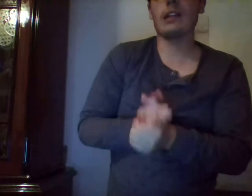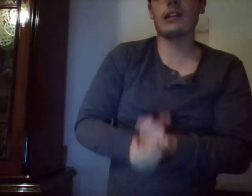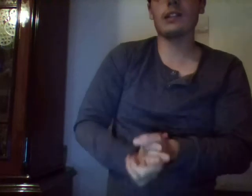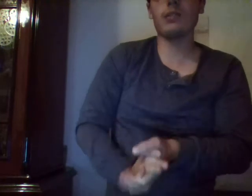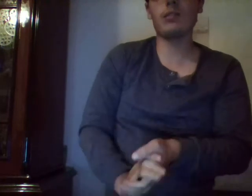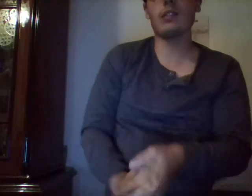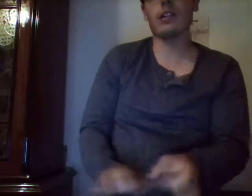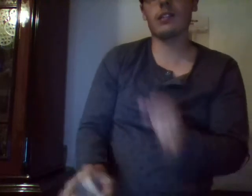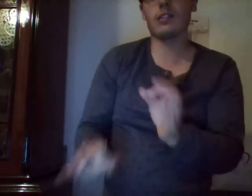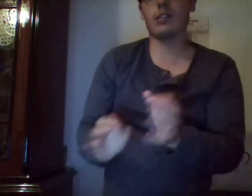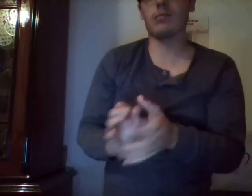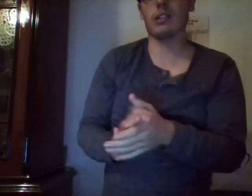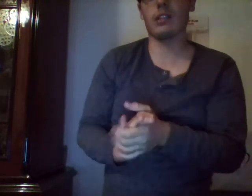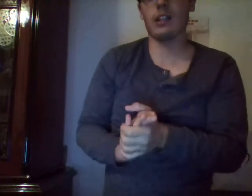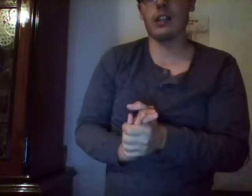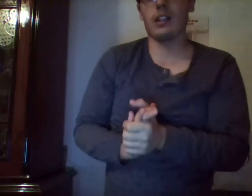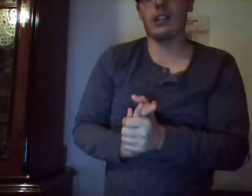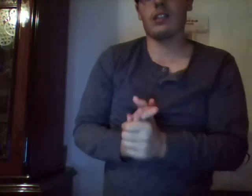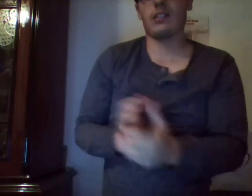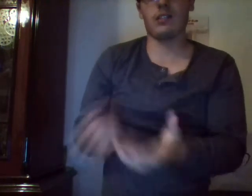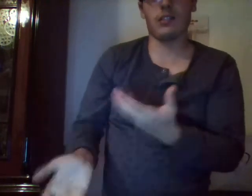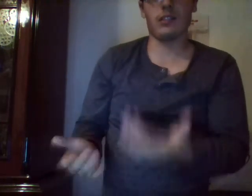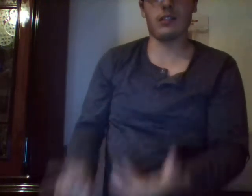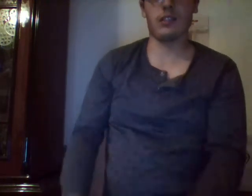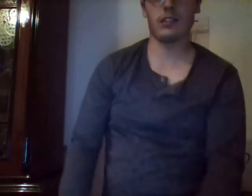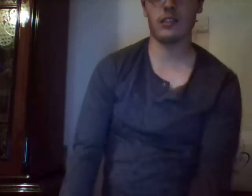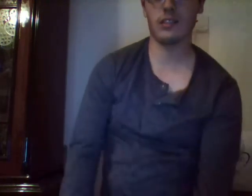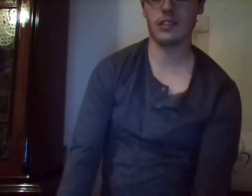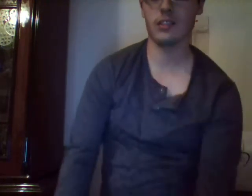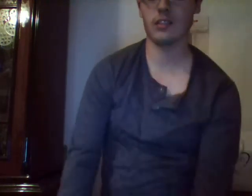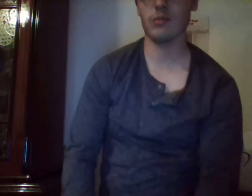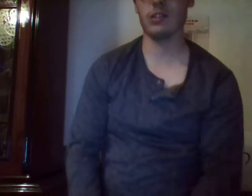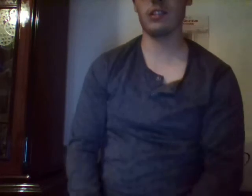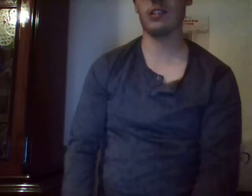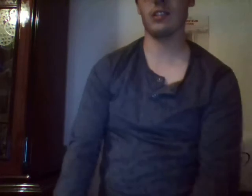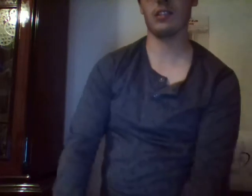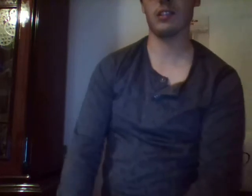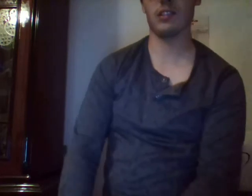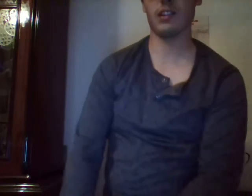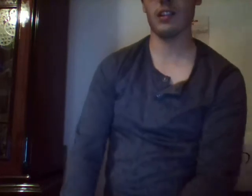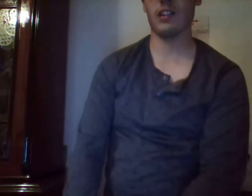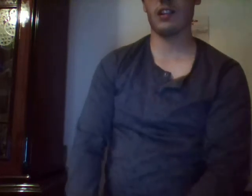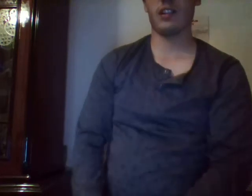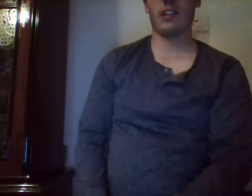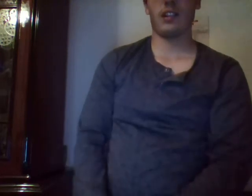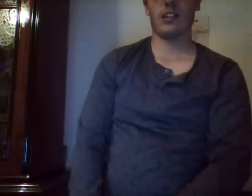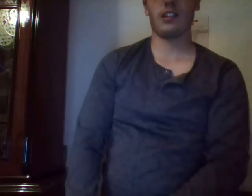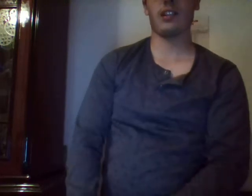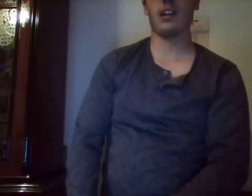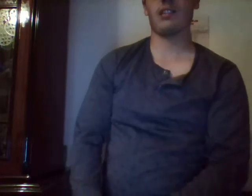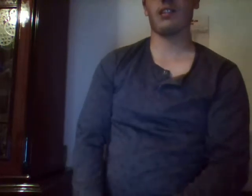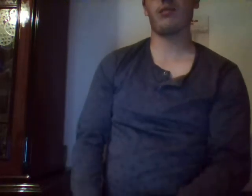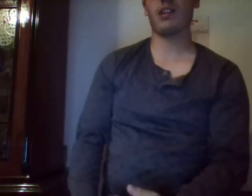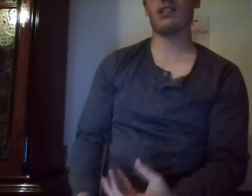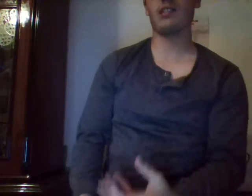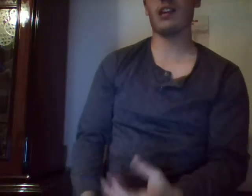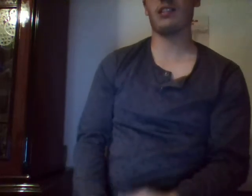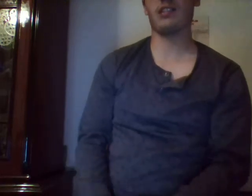rigida insomma si qui in casa già si sente